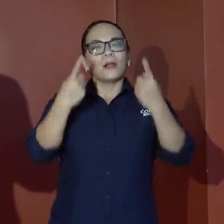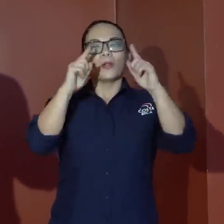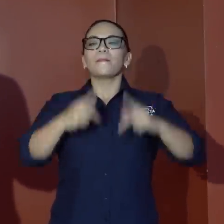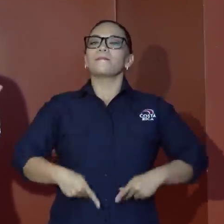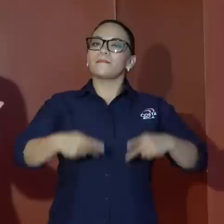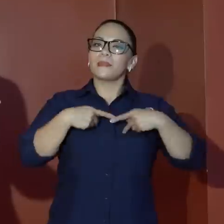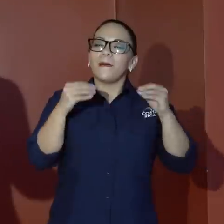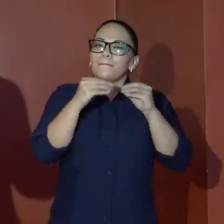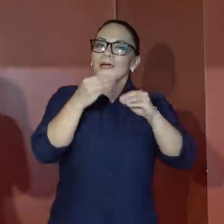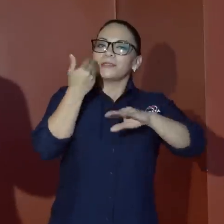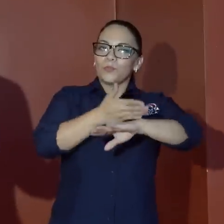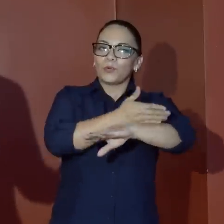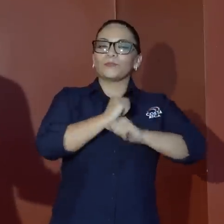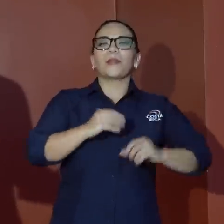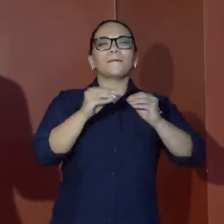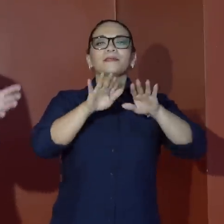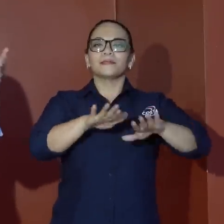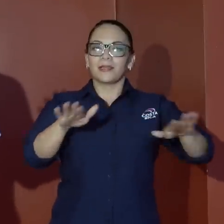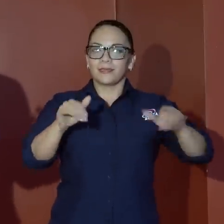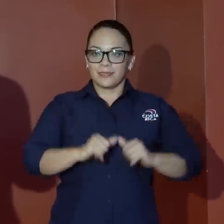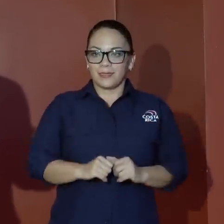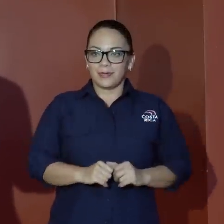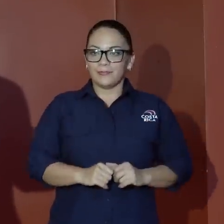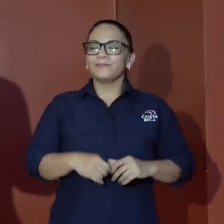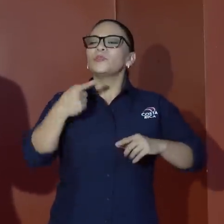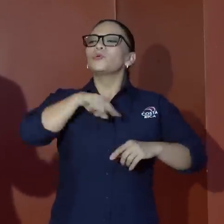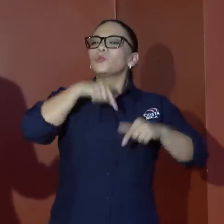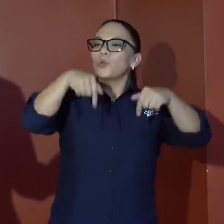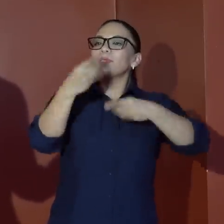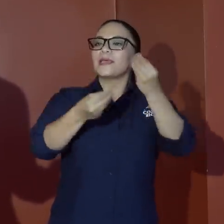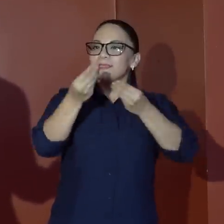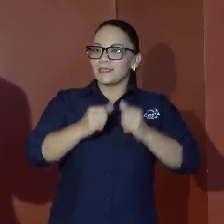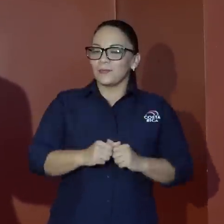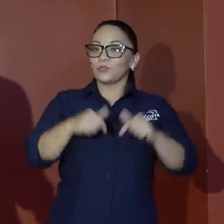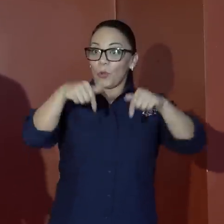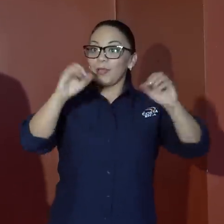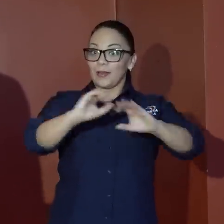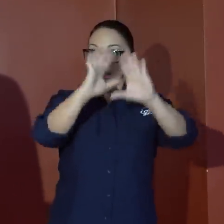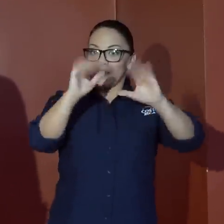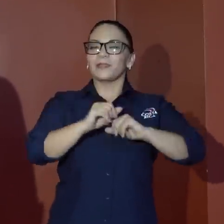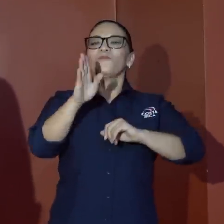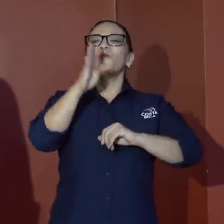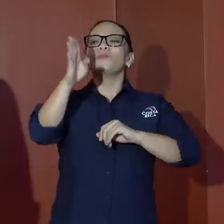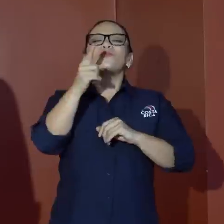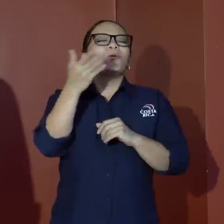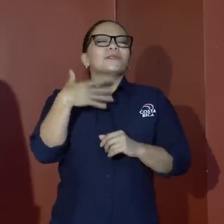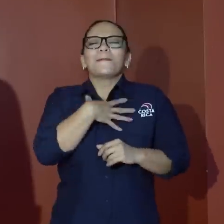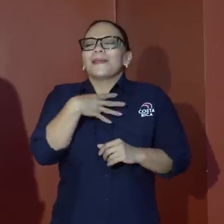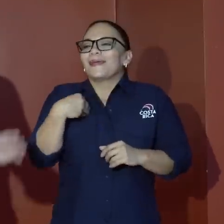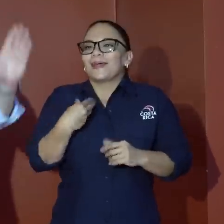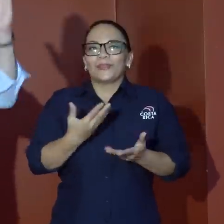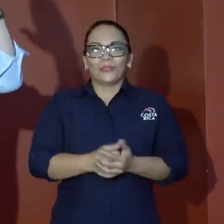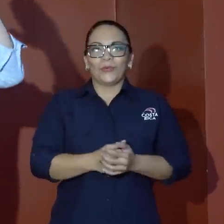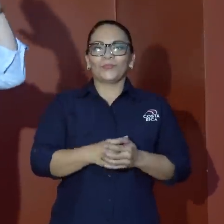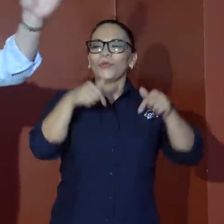más próspera y más tranquila. ¿Qué hicimos hoy? Esta mañana fuimos a una cosa que me encantó.